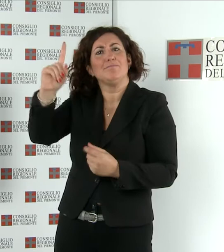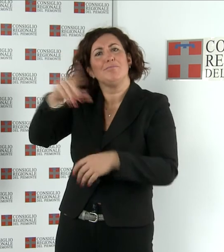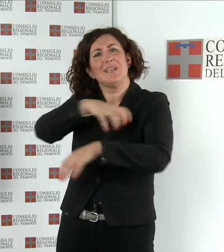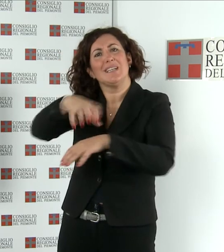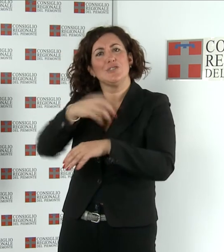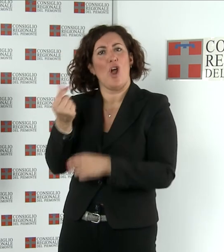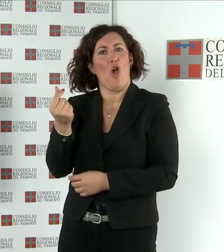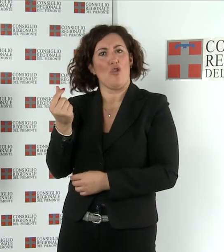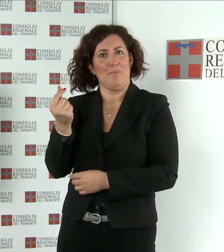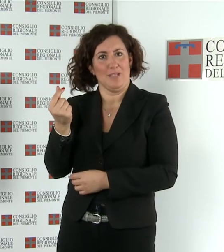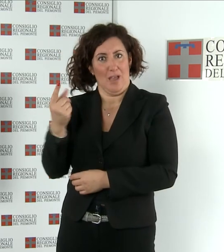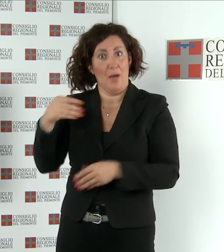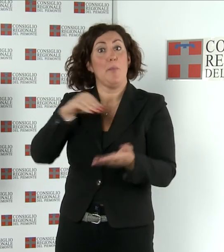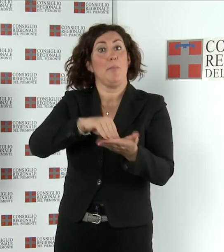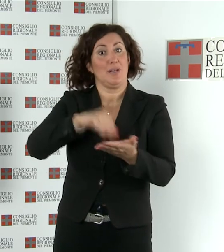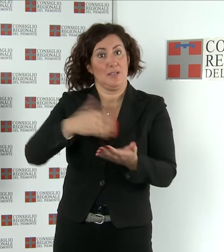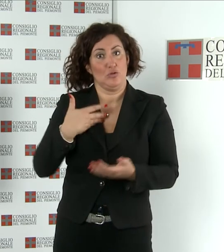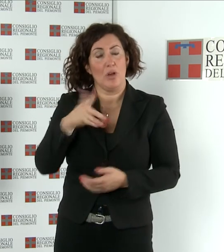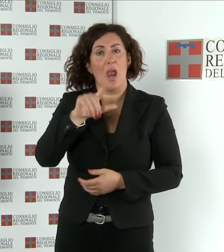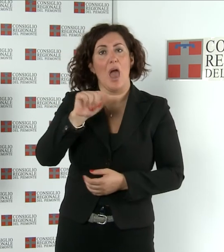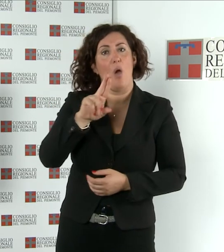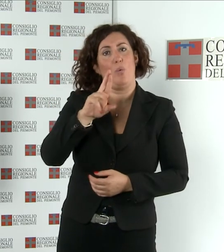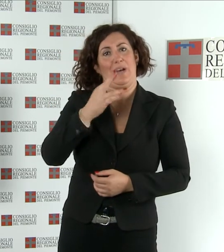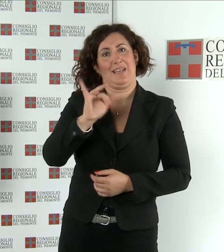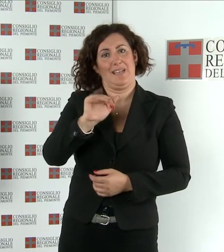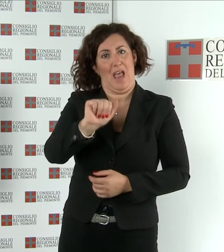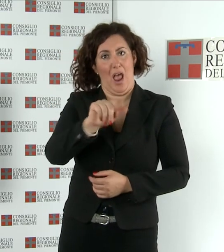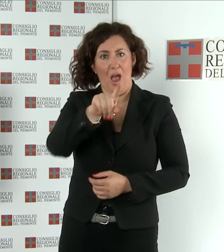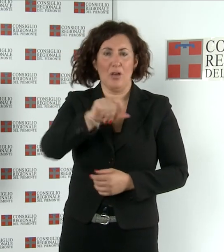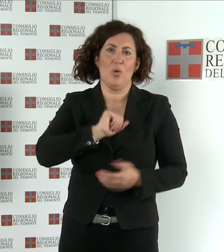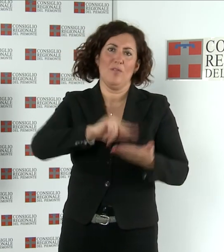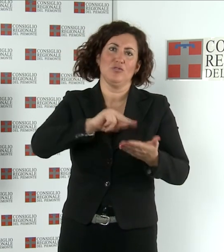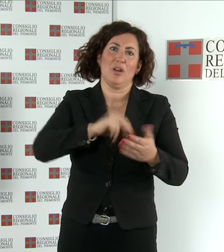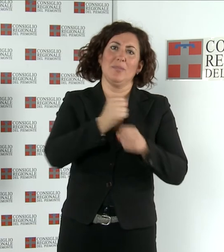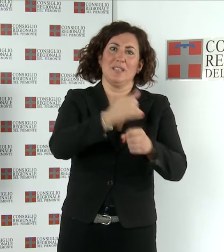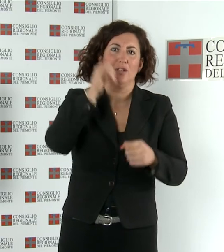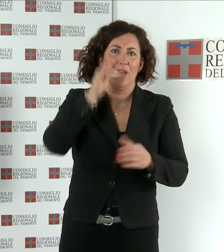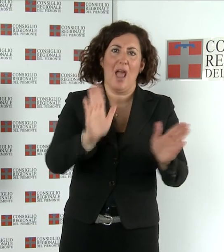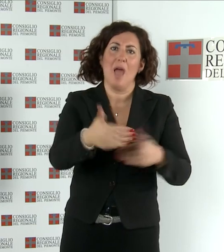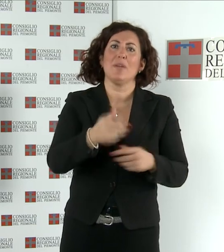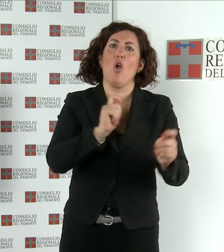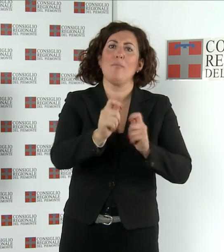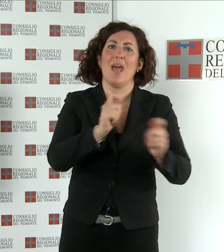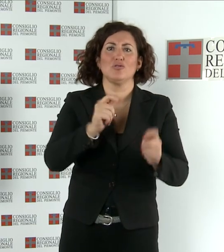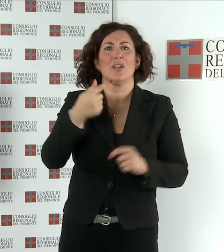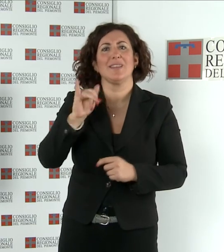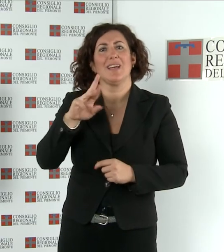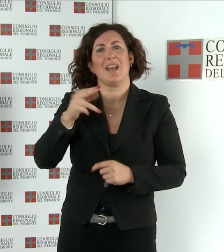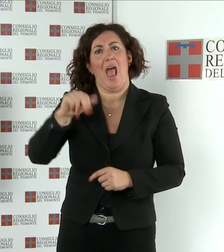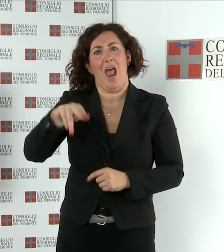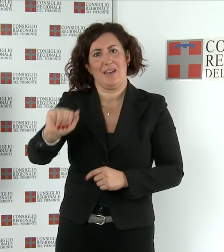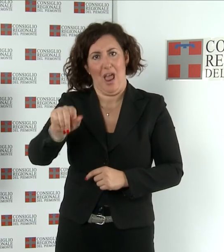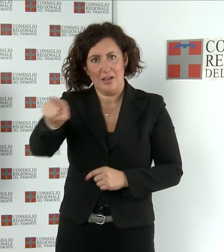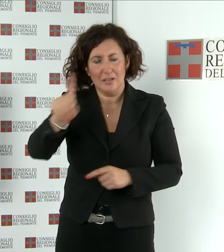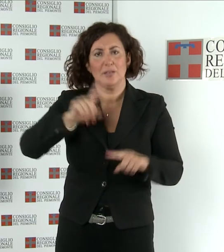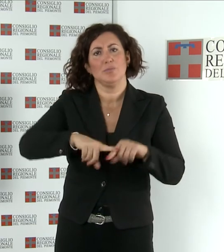Erano presenti all'incontro Giovanni Lauria dell'Ufficio di Rappresentanza di Torino della Camera di Commercio e Industria di Tirana, Ben Coggiata,